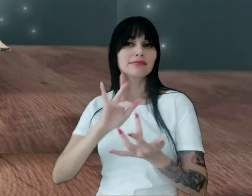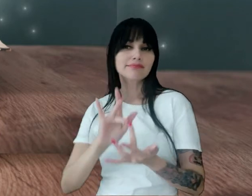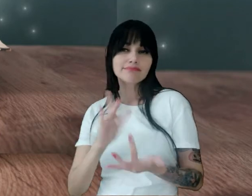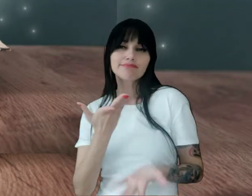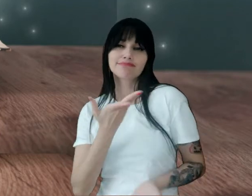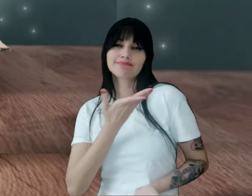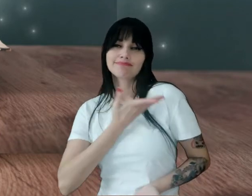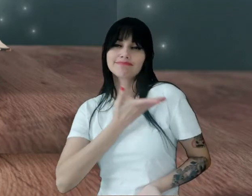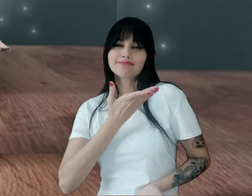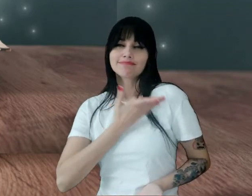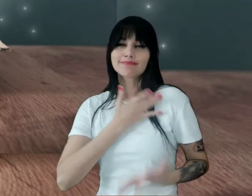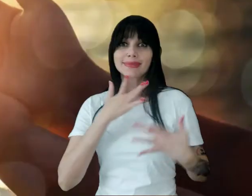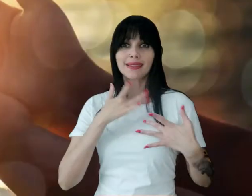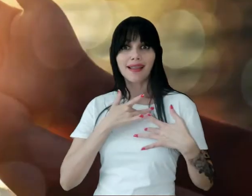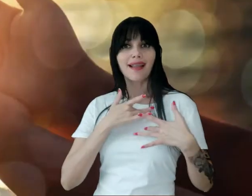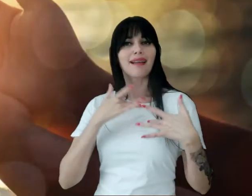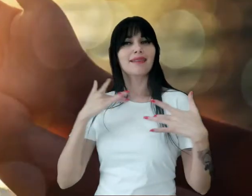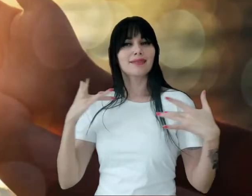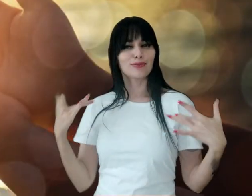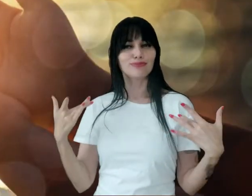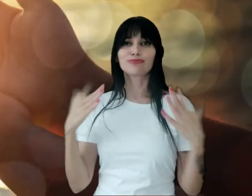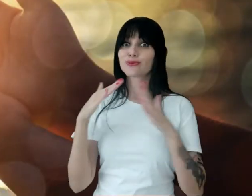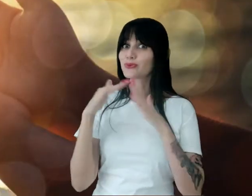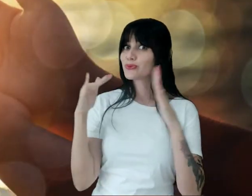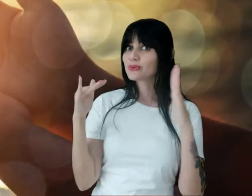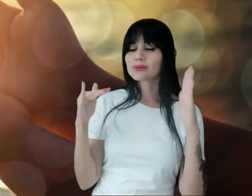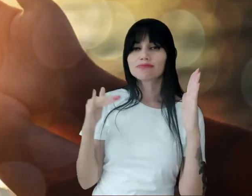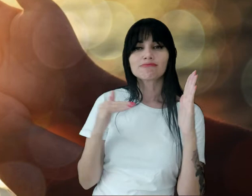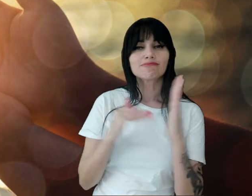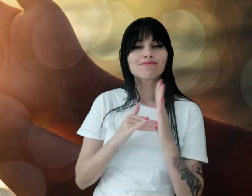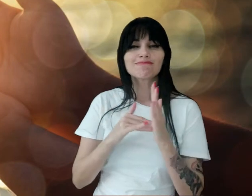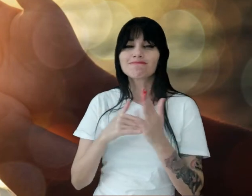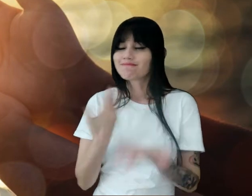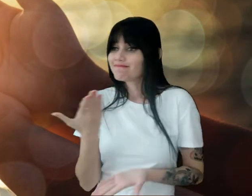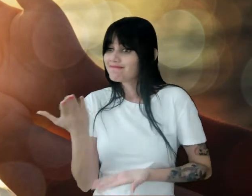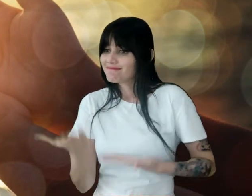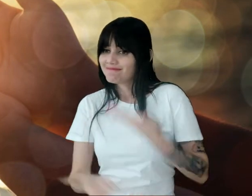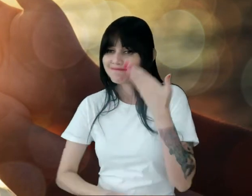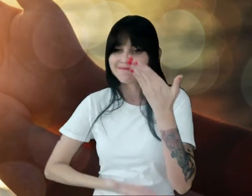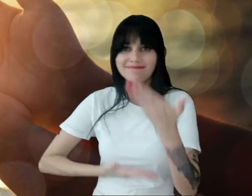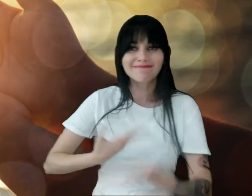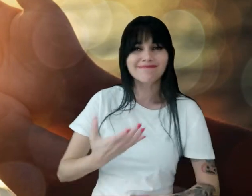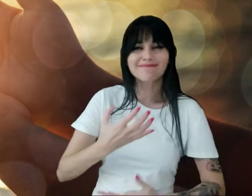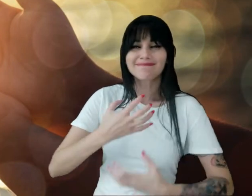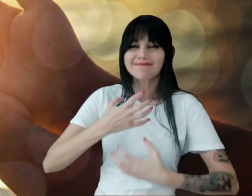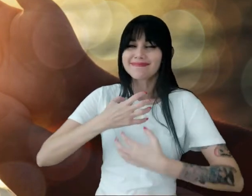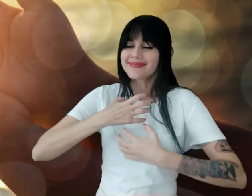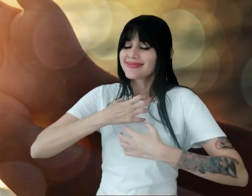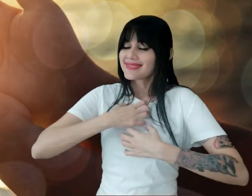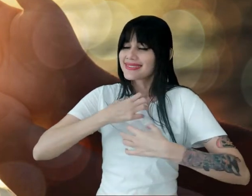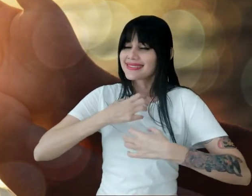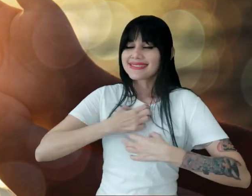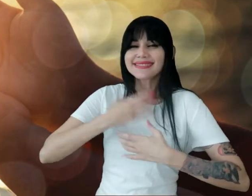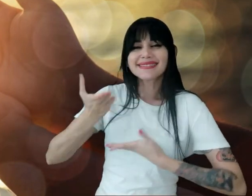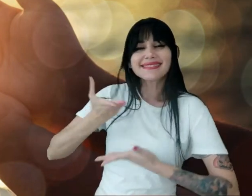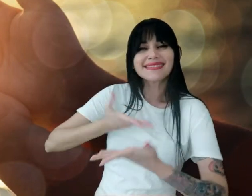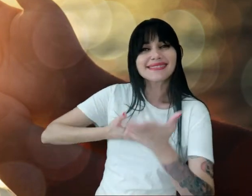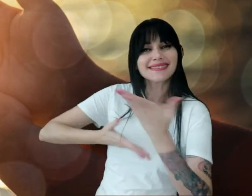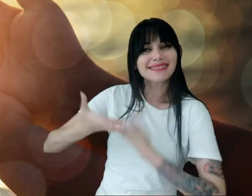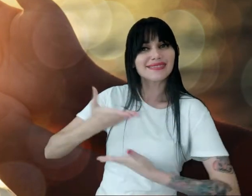De afeternidade afeternidade Todos Cultivando sentimentos Em relação A nós E